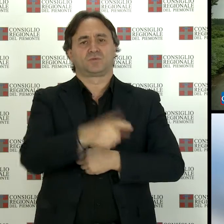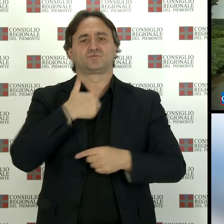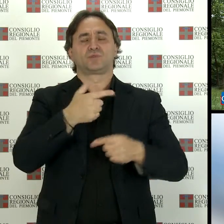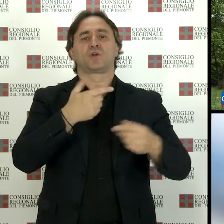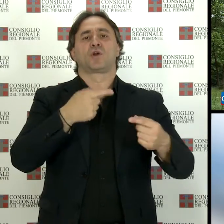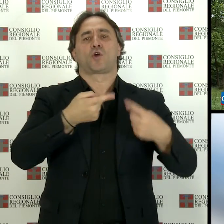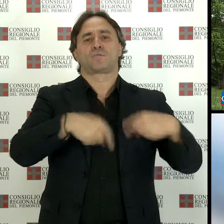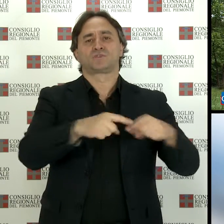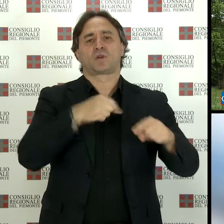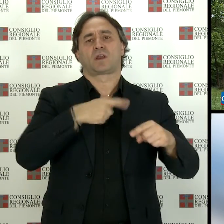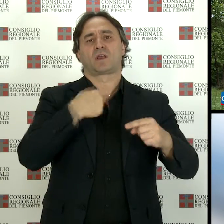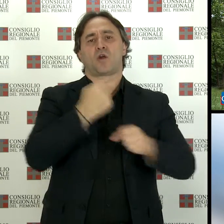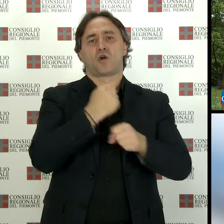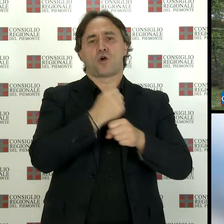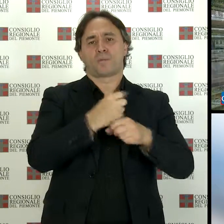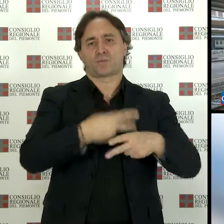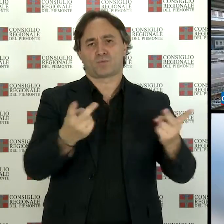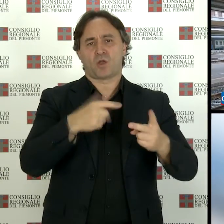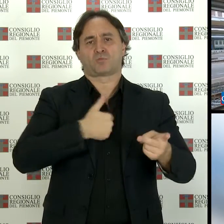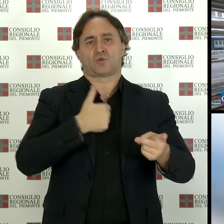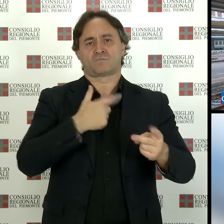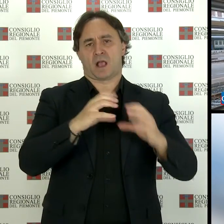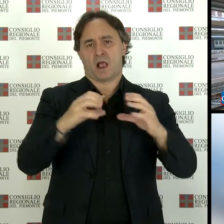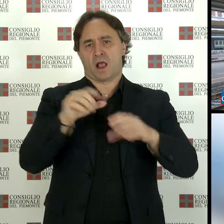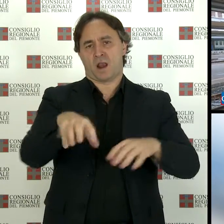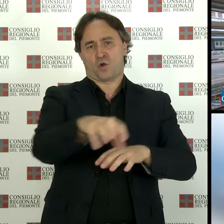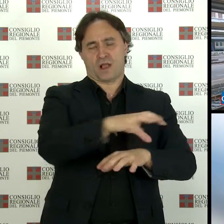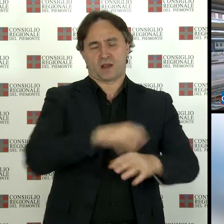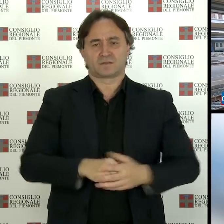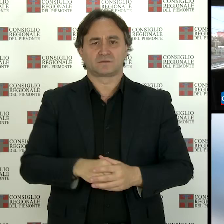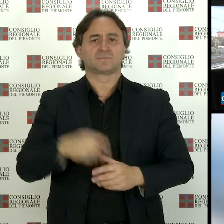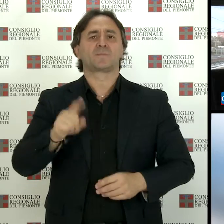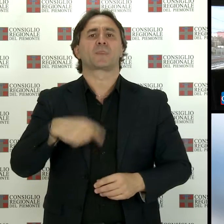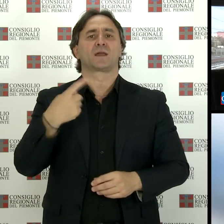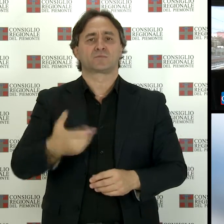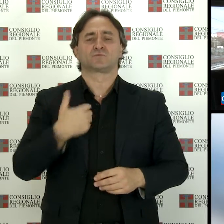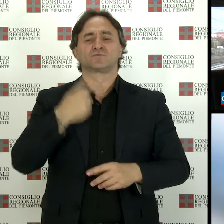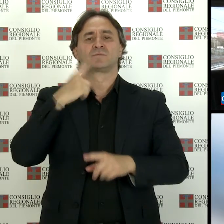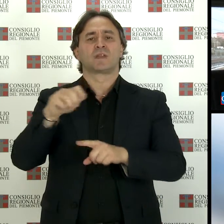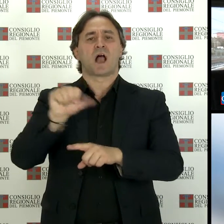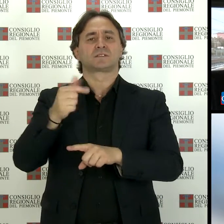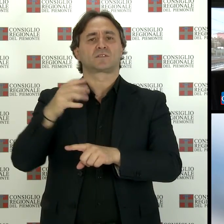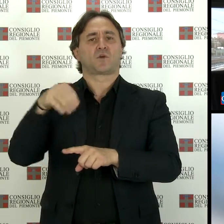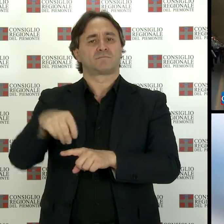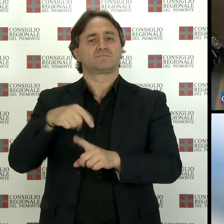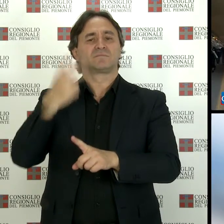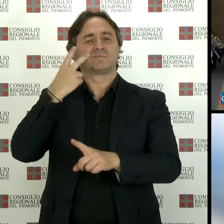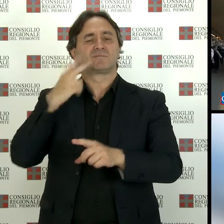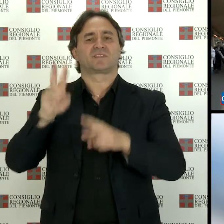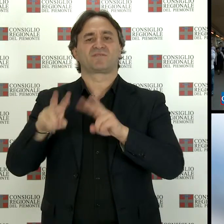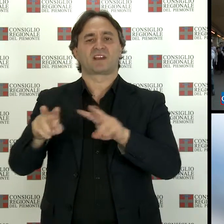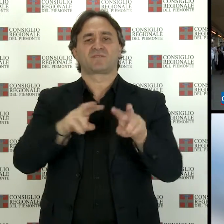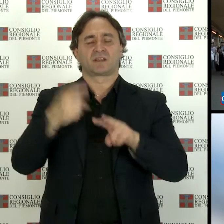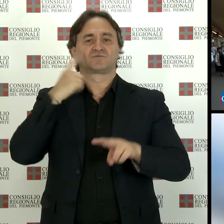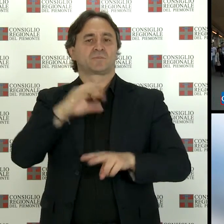Opere Pubbliche e del Consiglio delle Autonomie Locali La Trasporti ha poi svolto un'audizione della Alstom per verificare la compatibilità dei nuovi